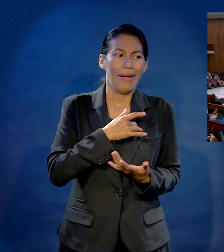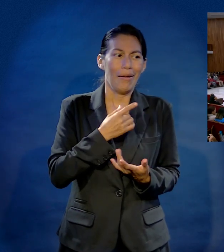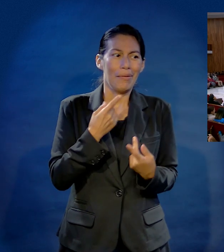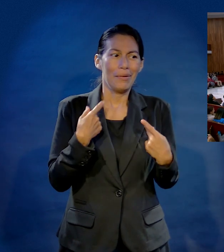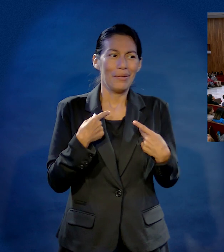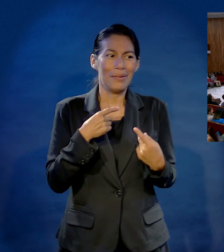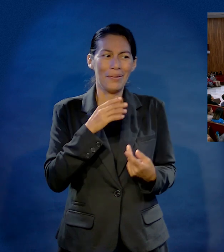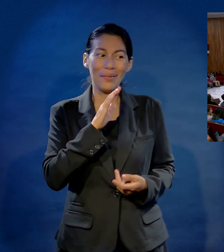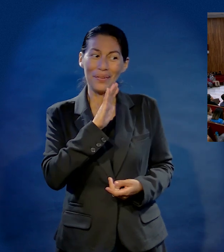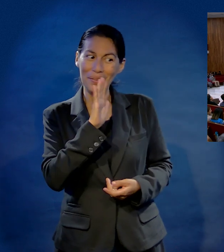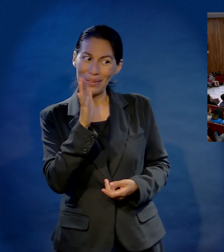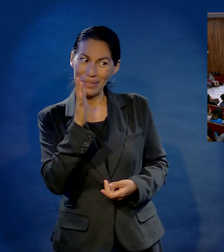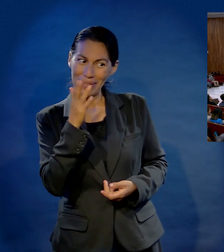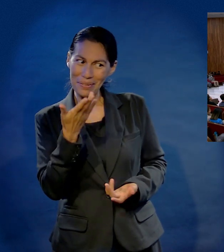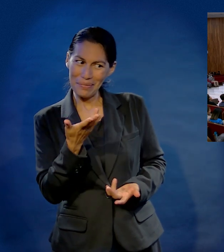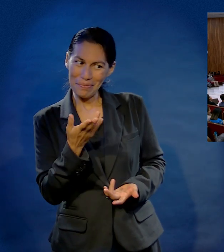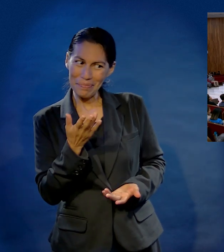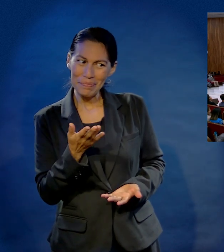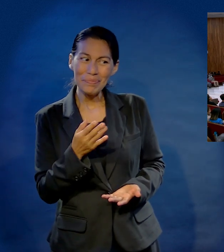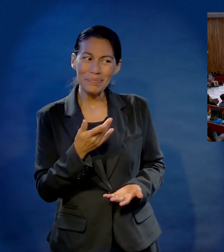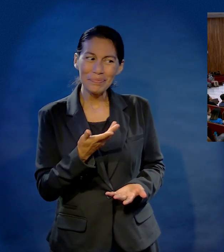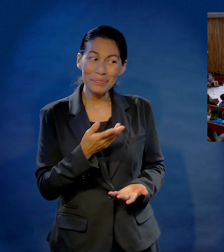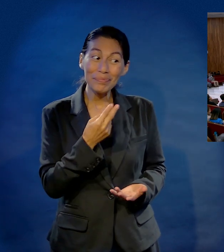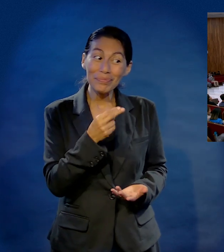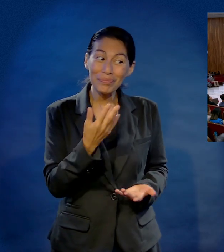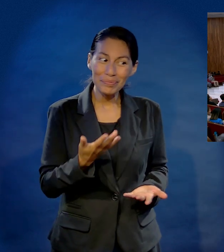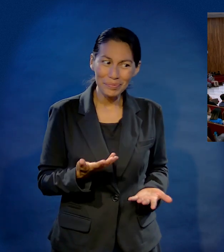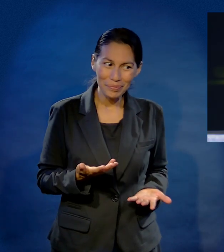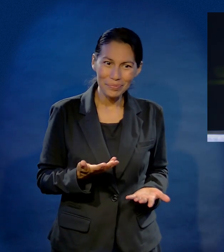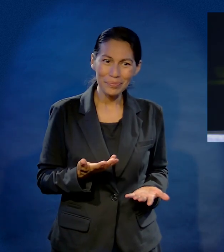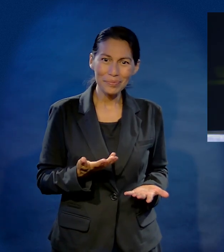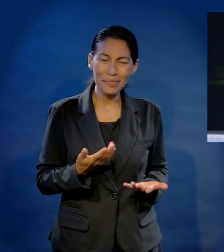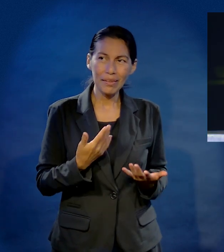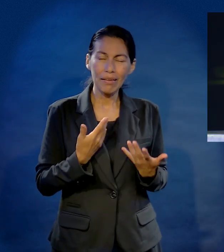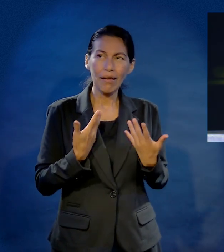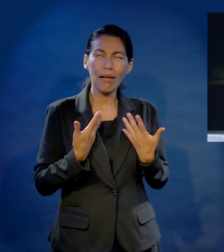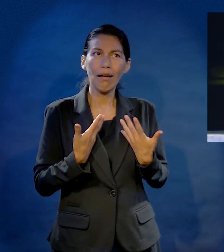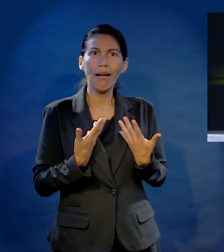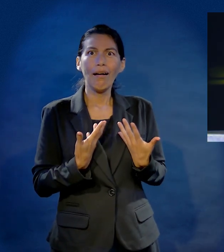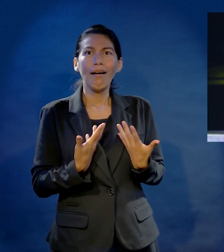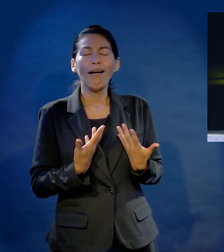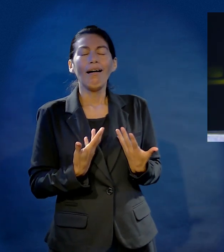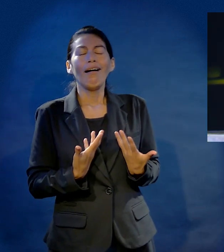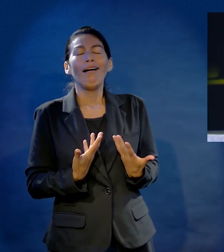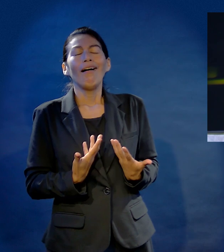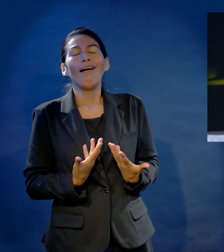cuando él llegó y dice, hola nena, ¿cómo te llamas? Y tú dices,